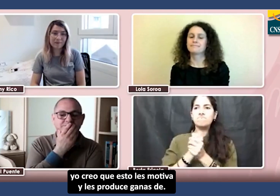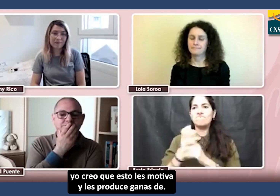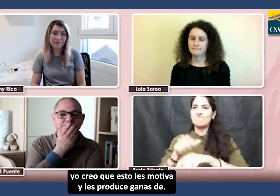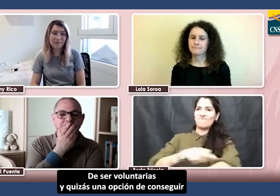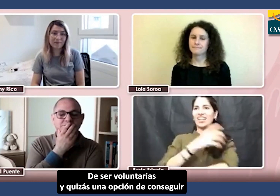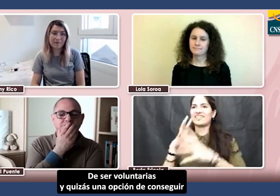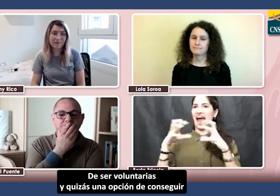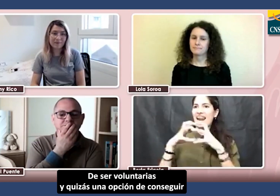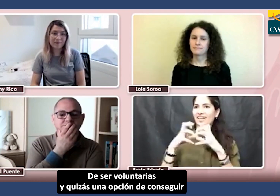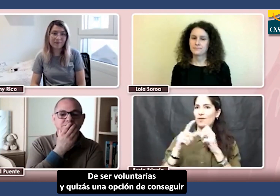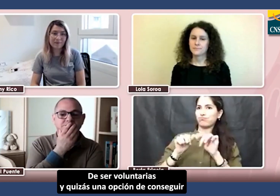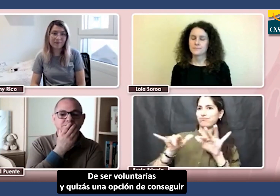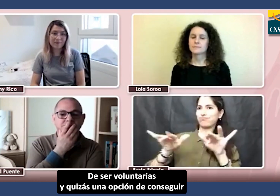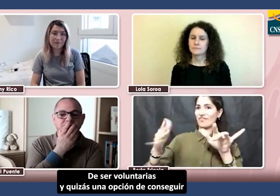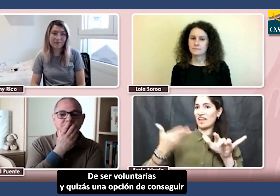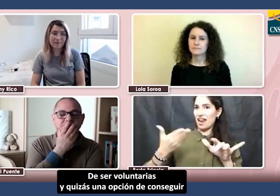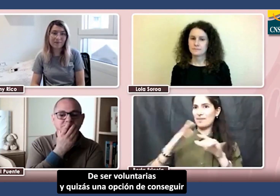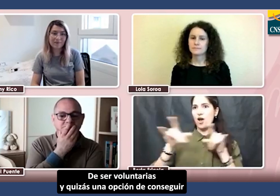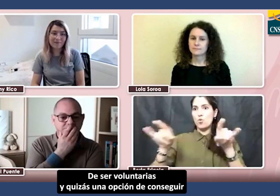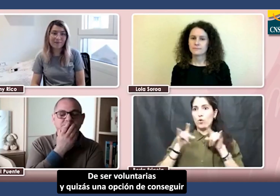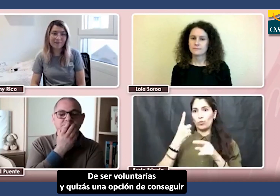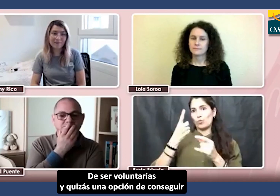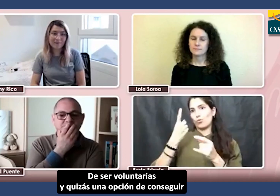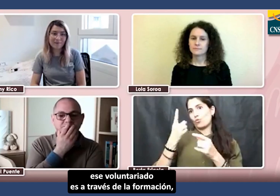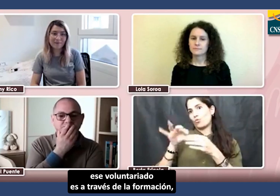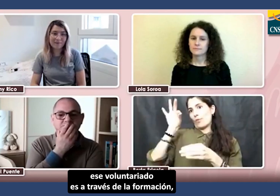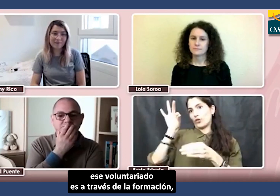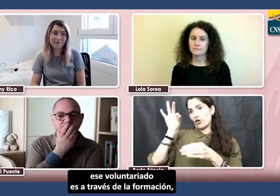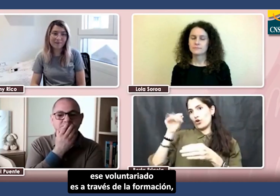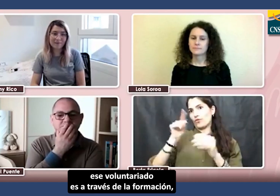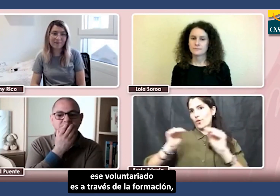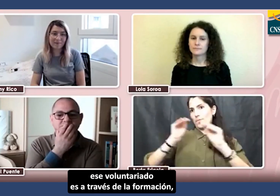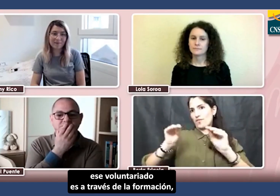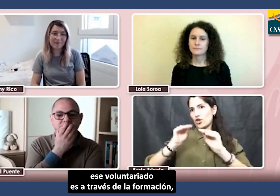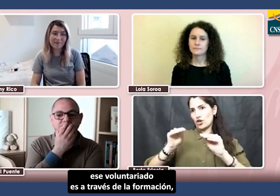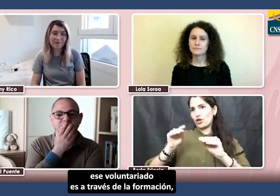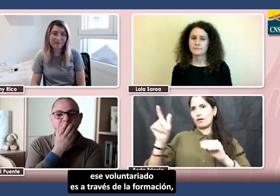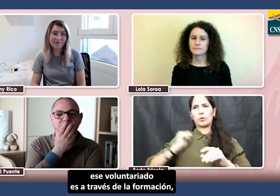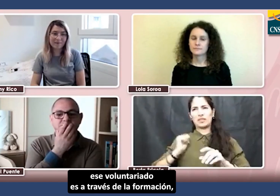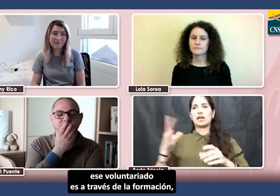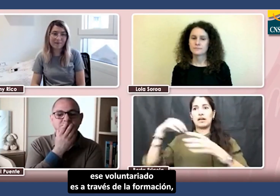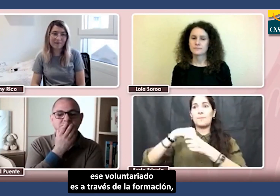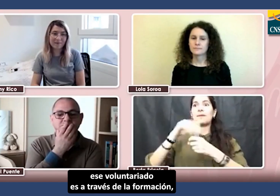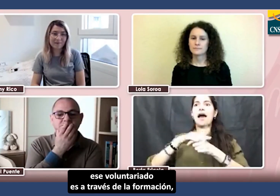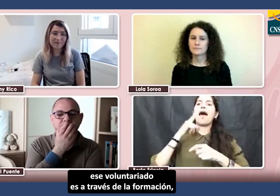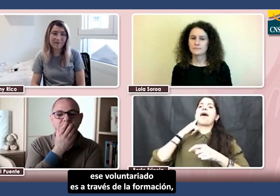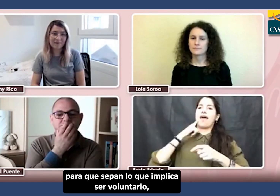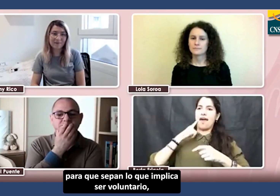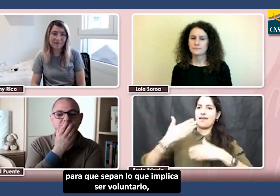ser voluntarias. Y quizá una opción de conseguir ese voluntariado es a través de la formación. Para que sepan